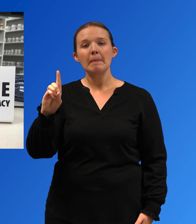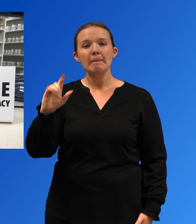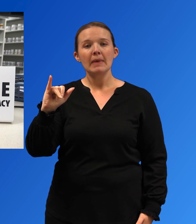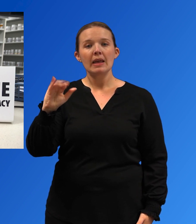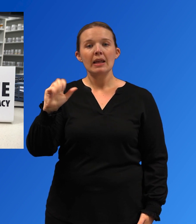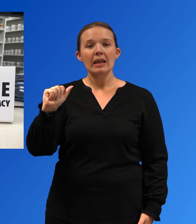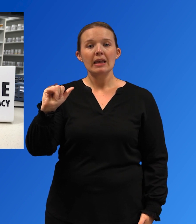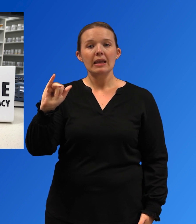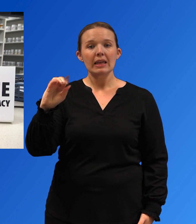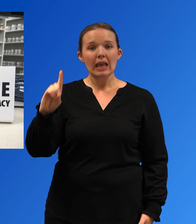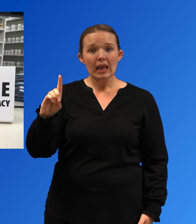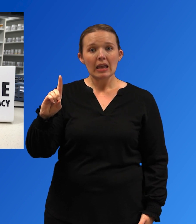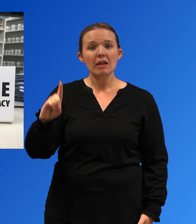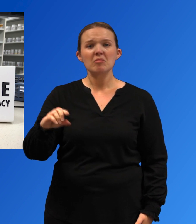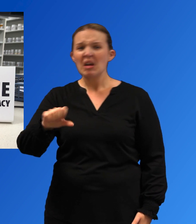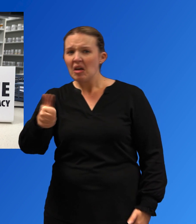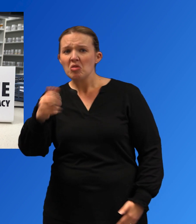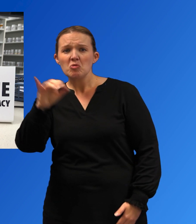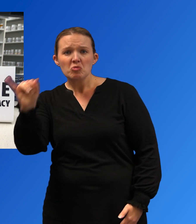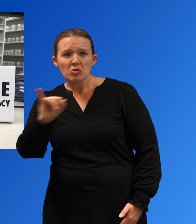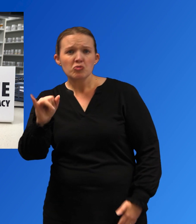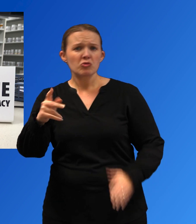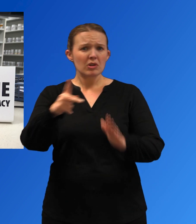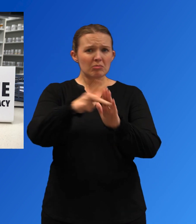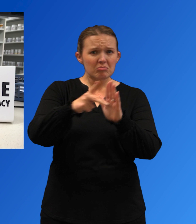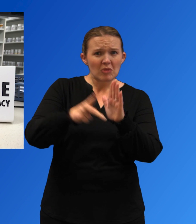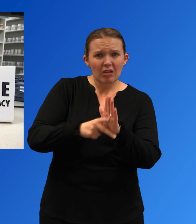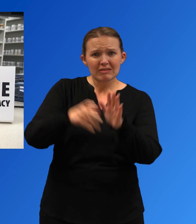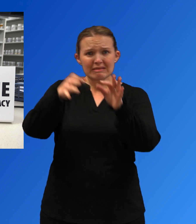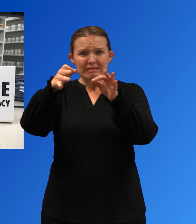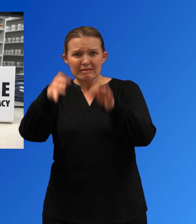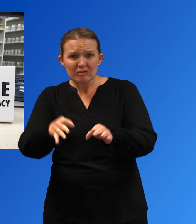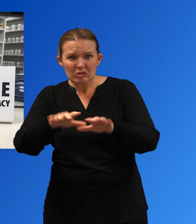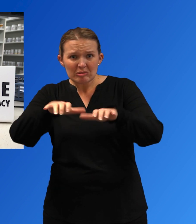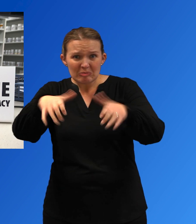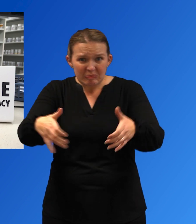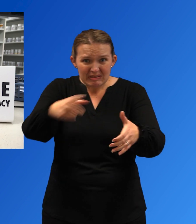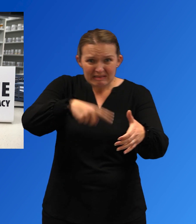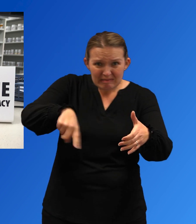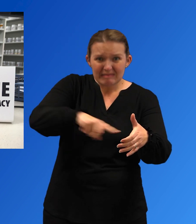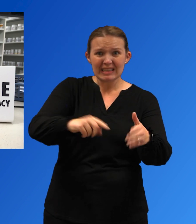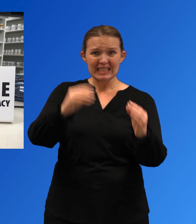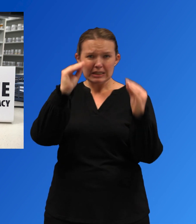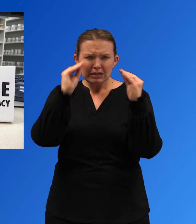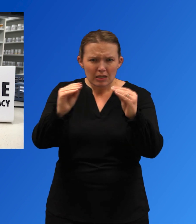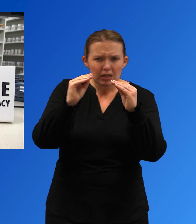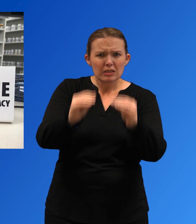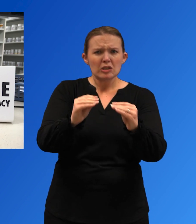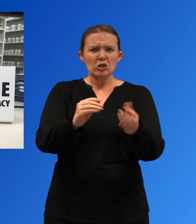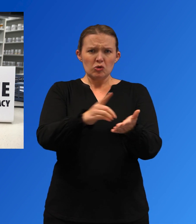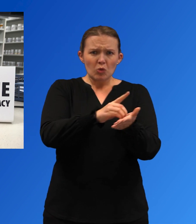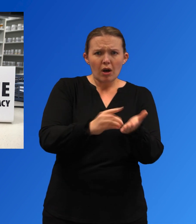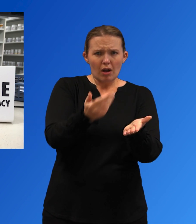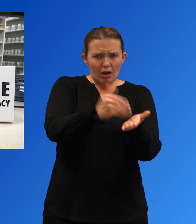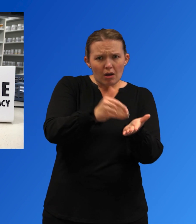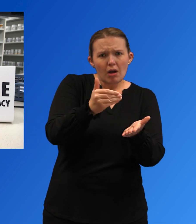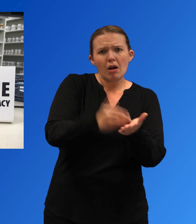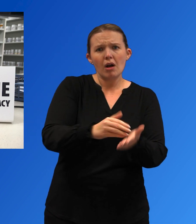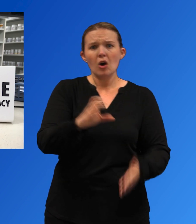consumo de sustancias, y la educación acerca del consumo de sustancias y los riesgos de sobredosis que incluya a